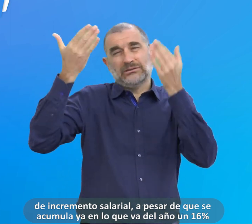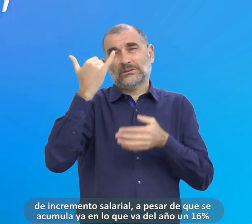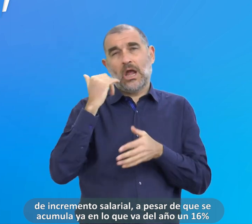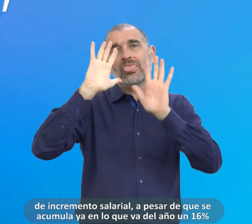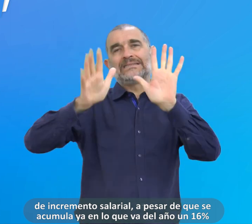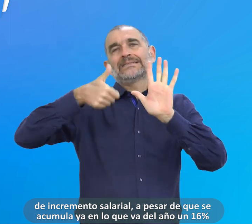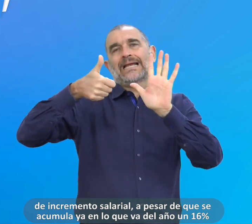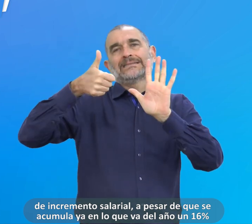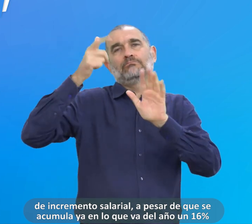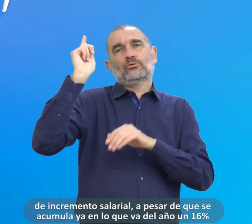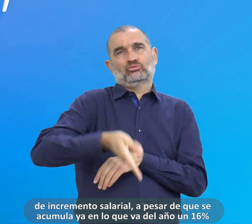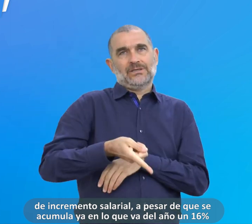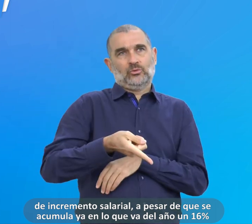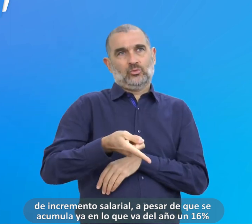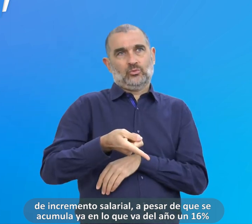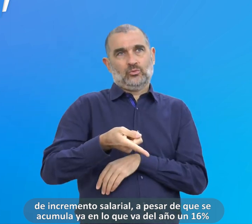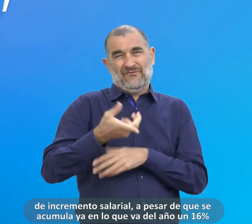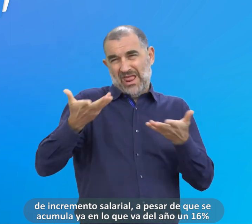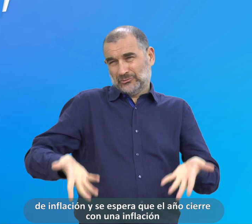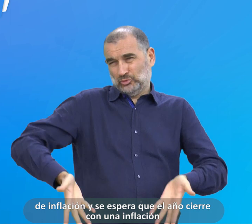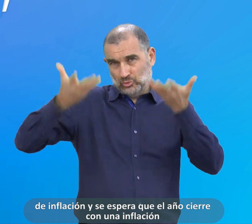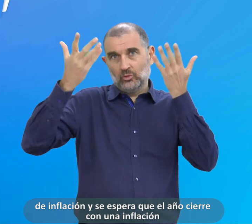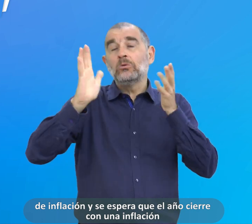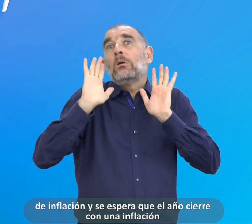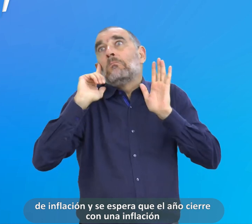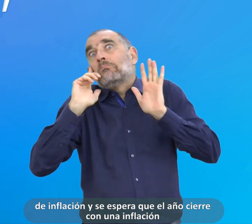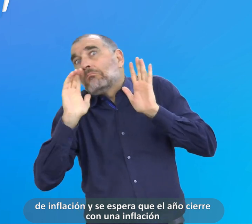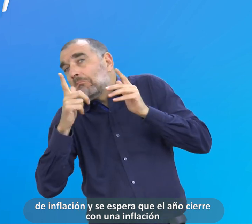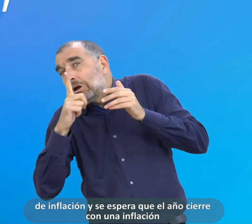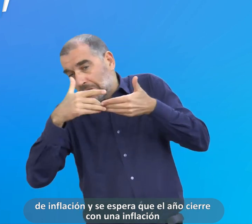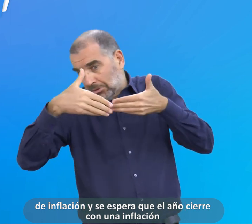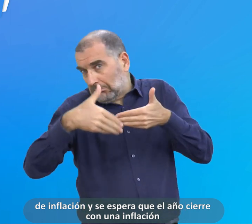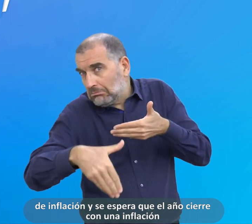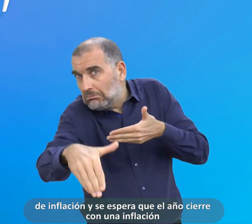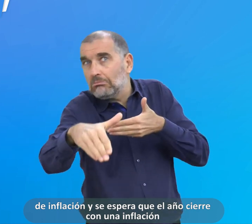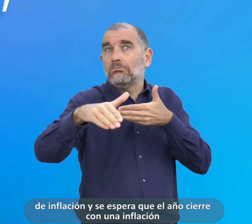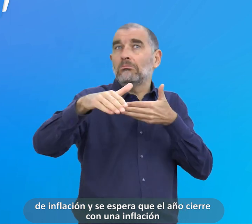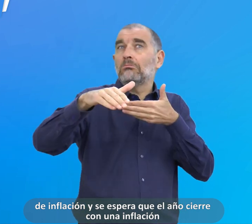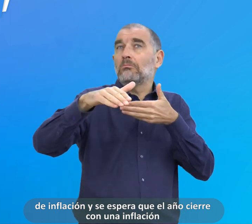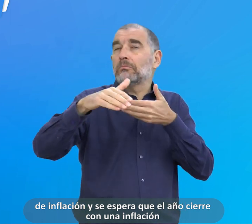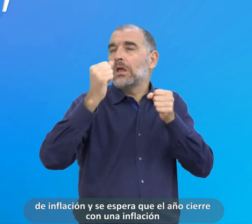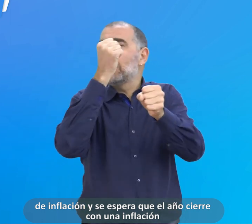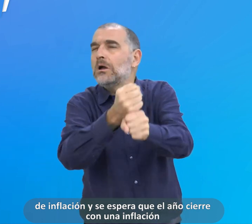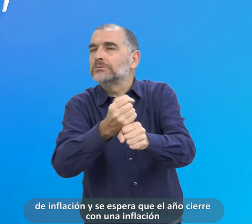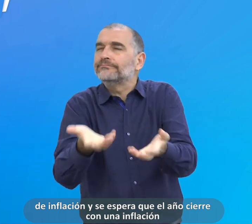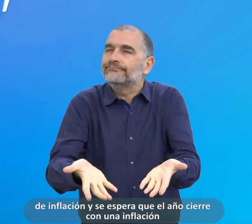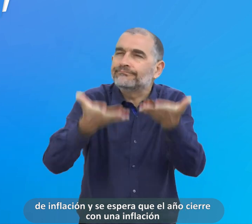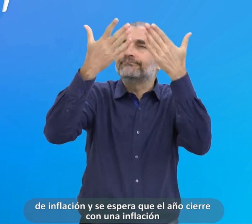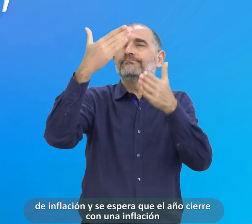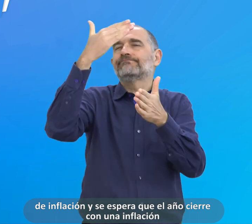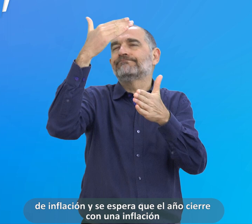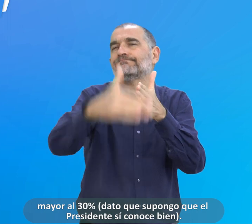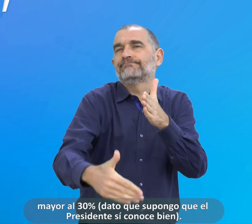ya en lo que va del año un 16% de inflación y se espera que el año cierre con una